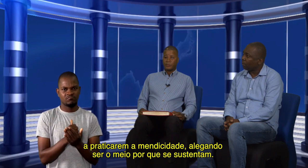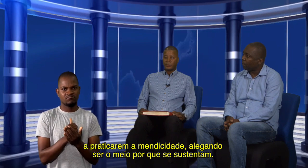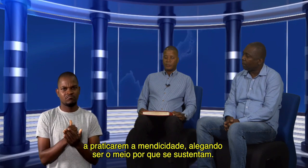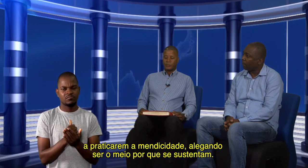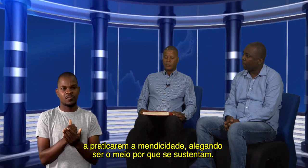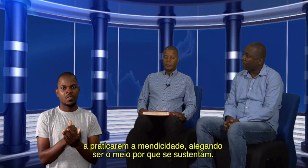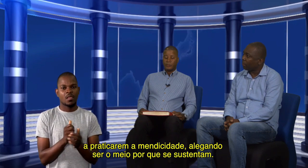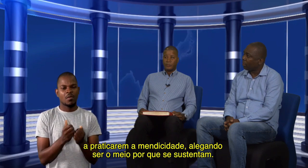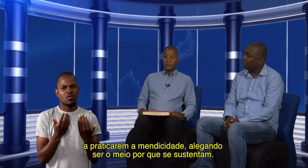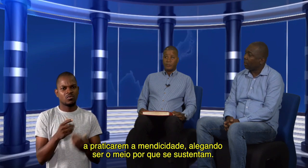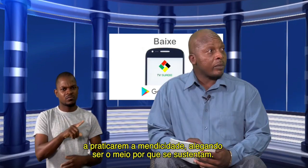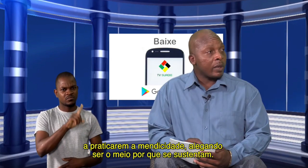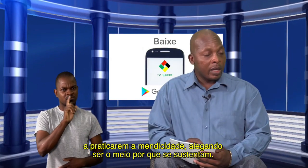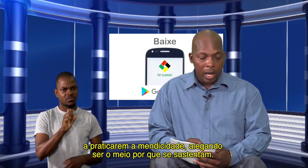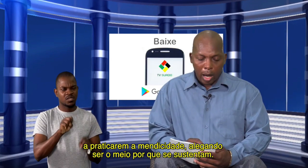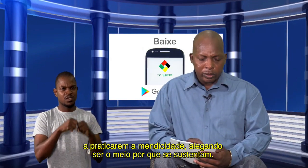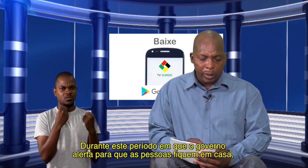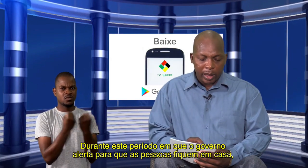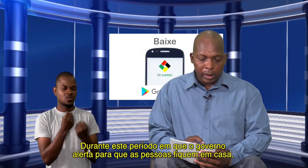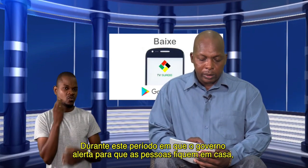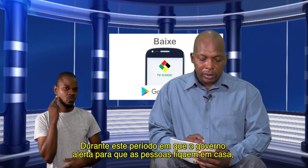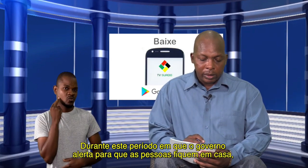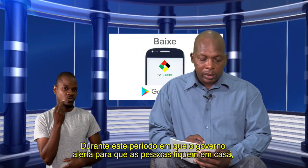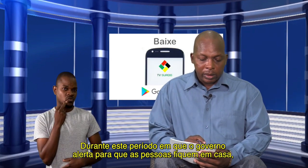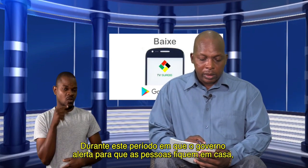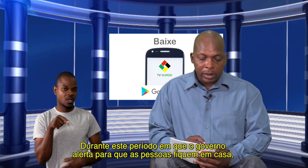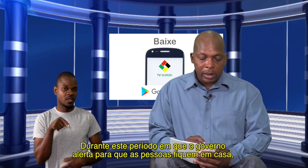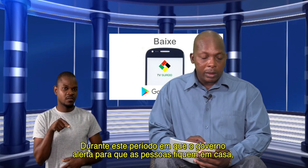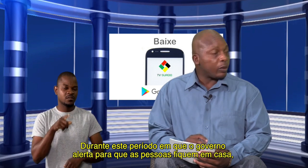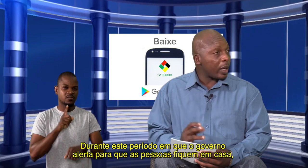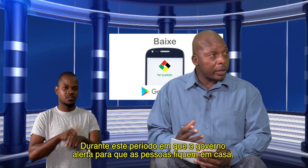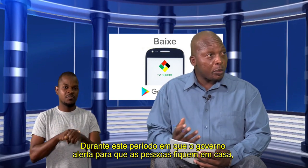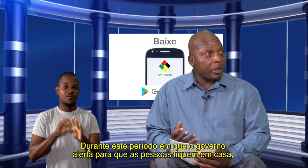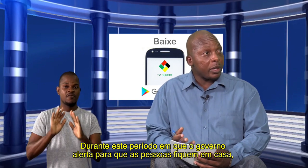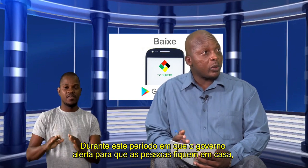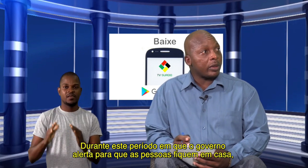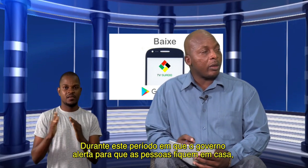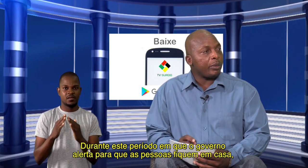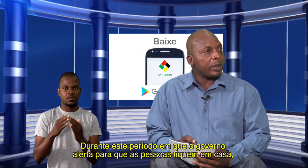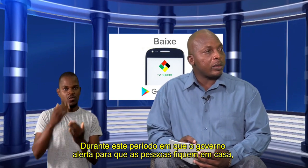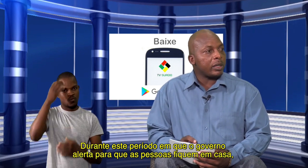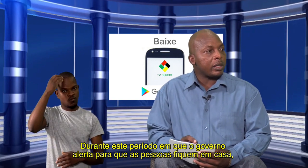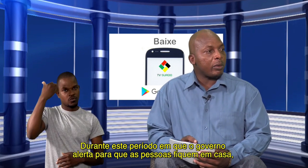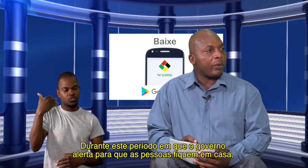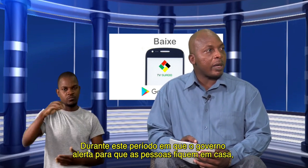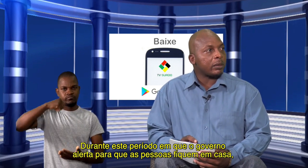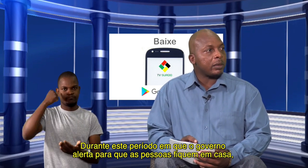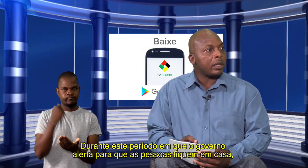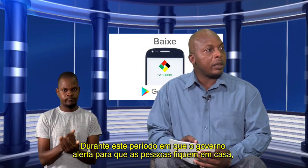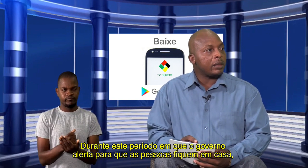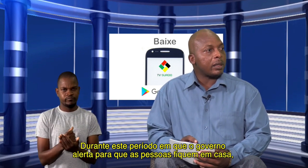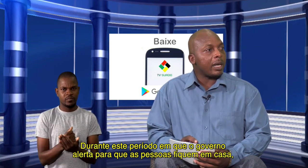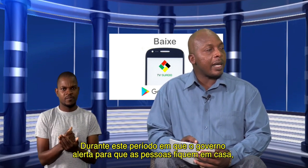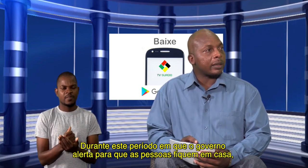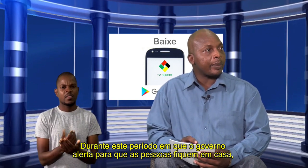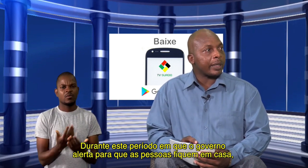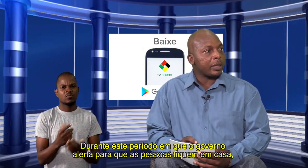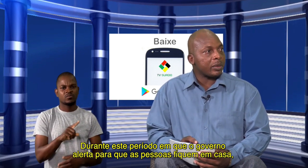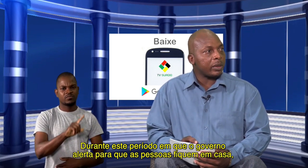sustentar. Há um trabalho durante esse período, que é um período em que o governo alerta para que as pessoas